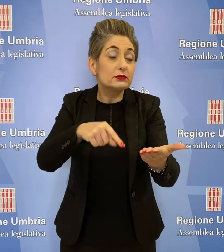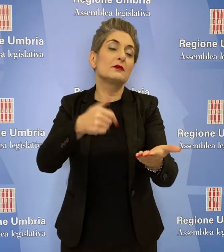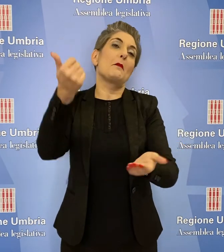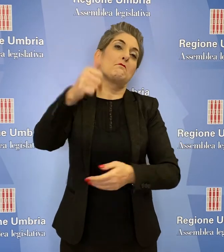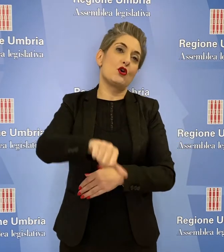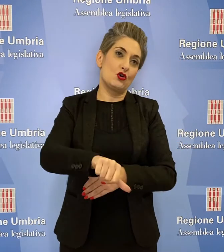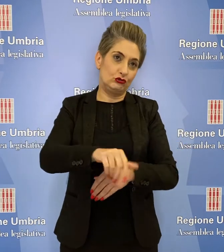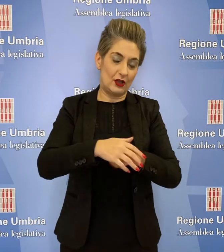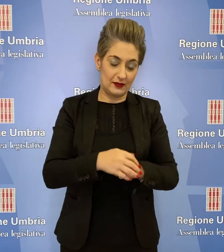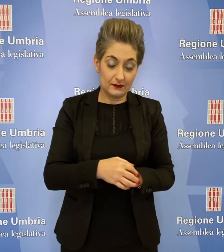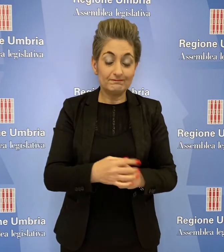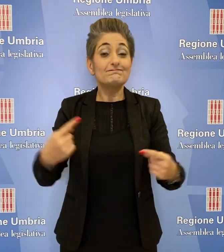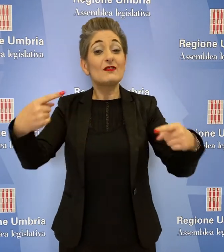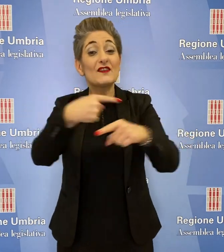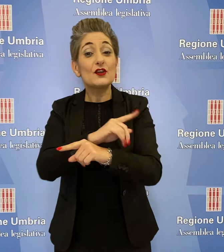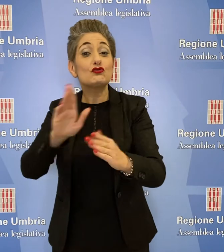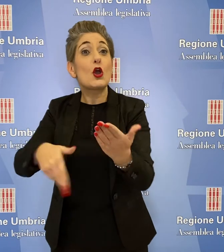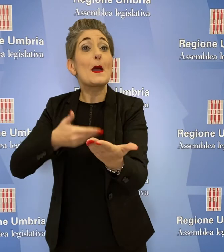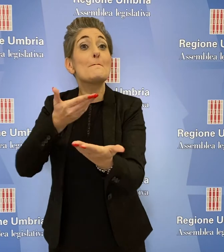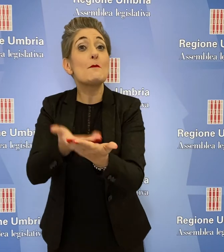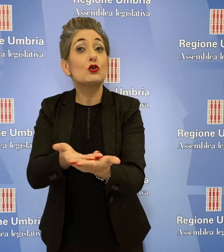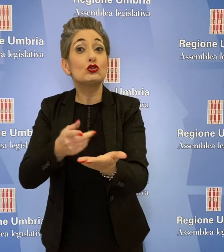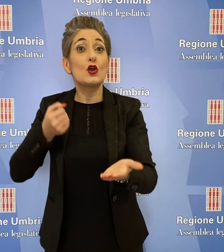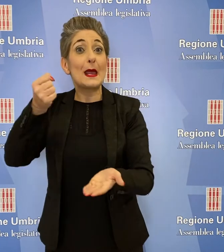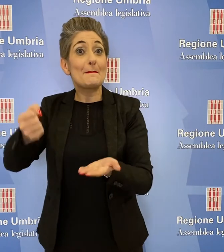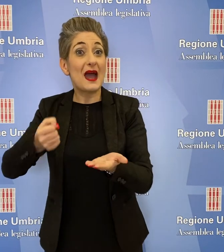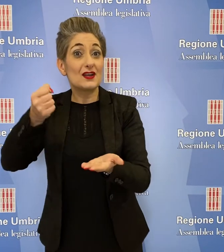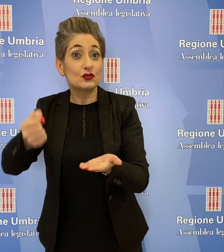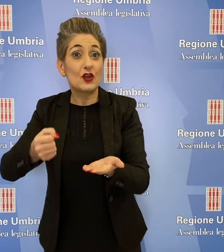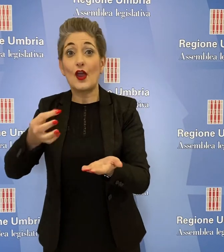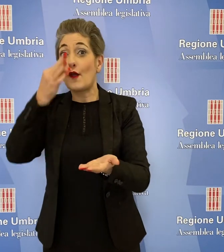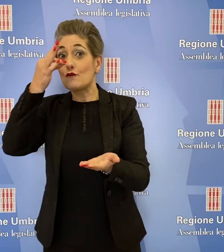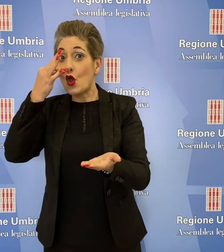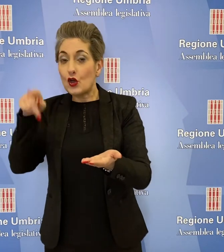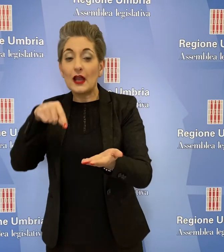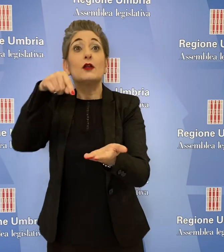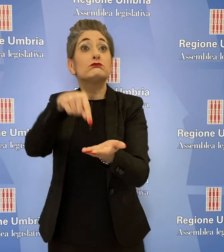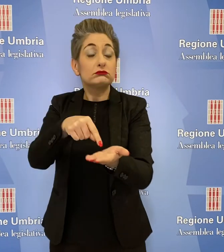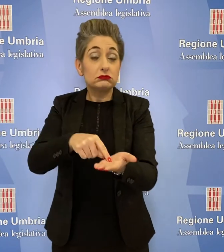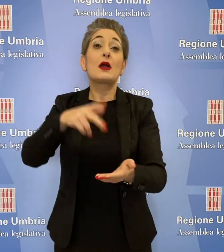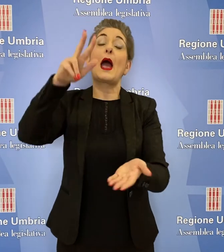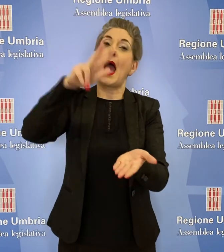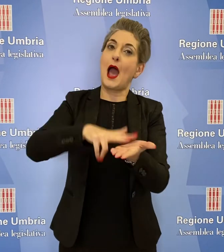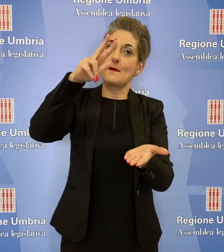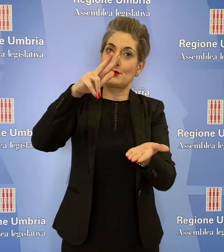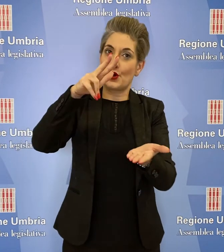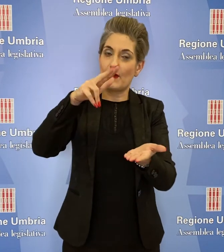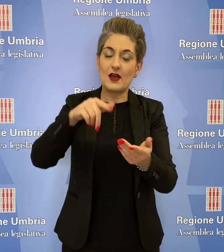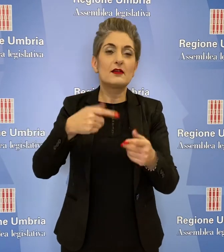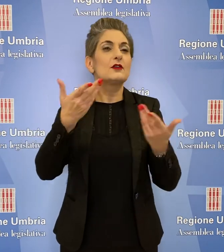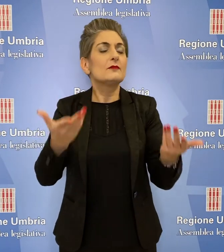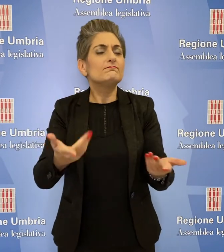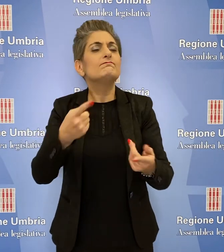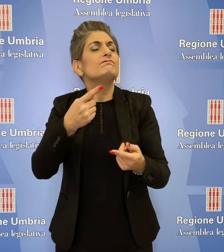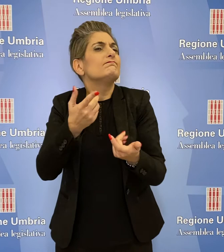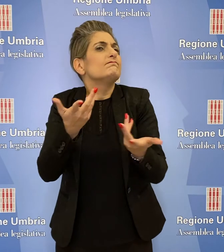Approvata, invece, la mozione di Stefano Pastorelli e Paola Fioroni, Lega, relativa all